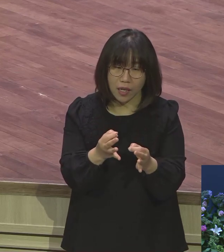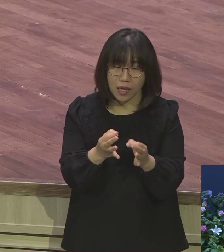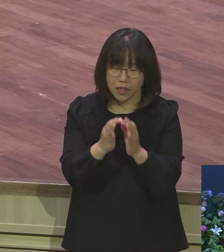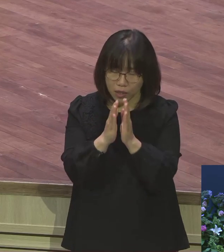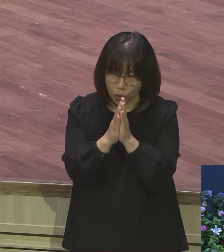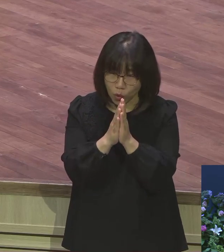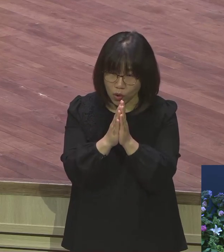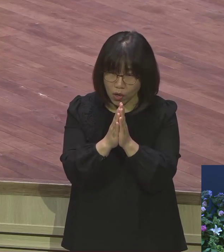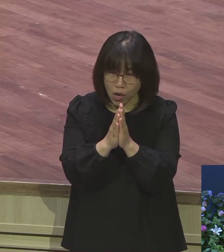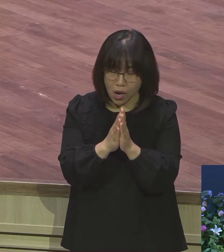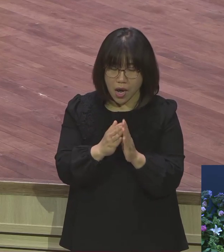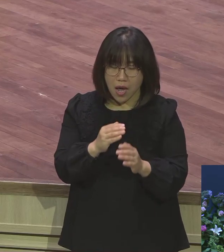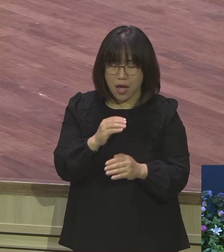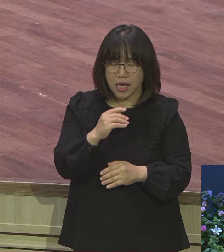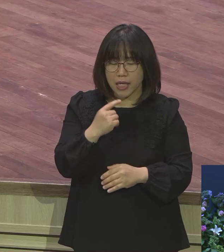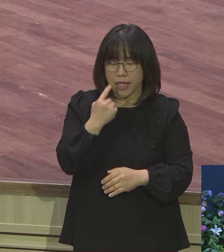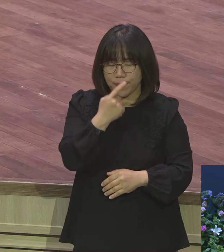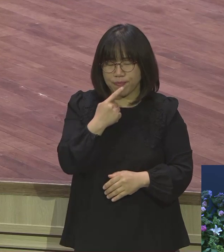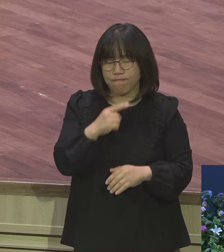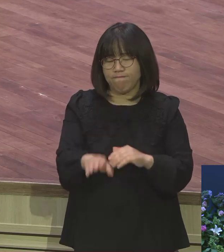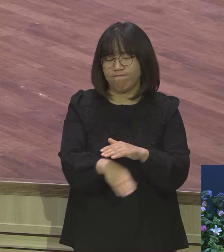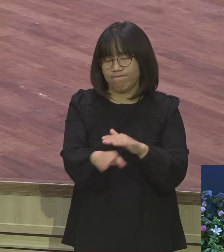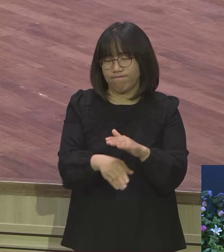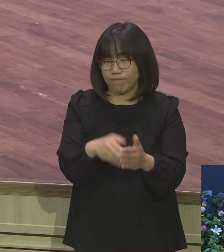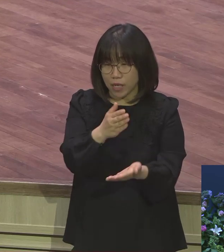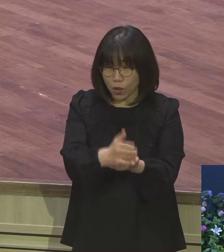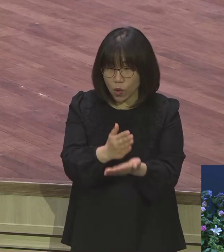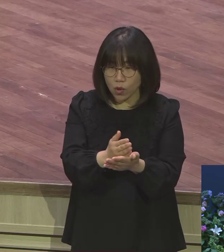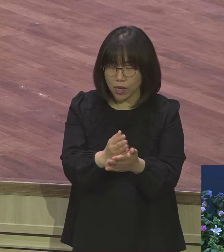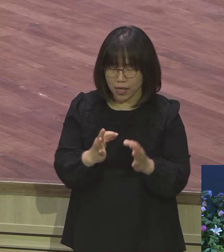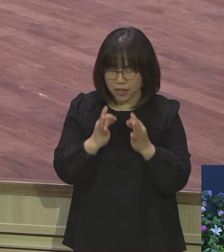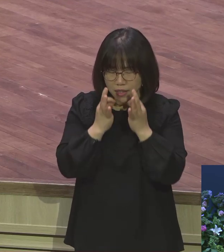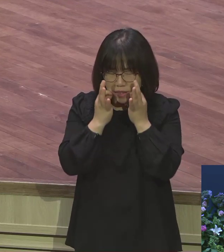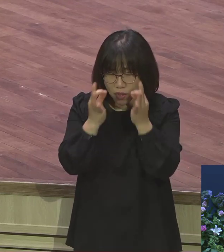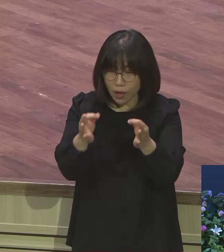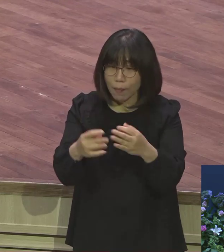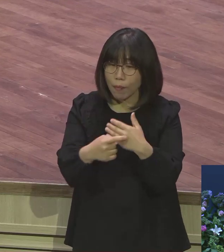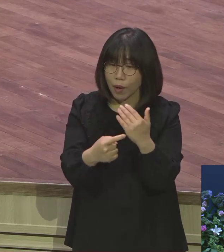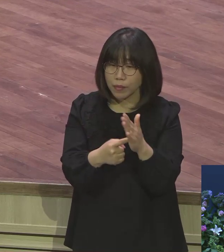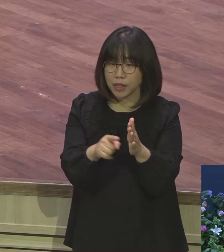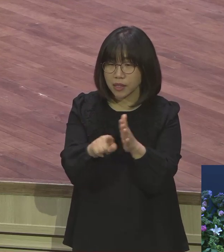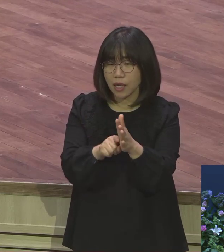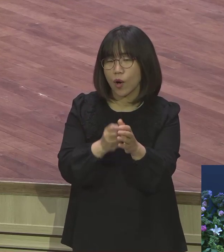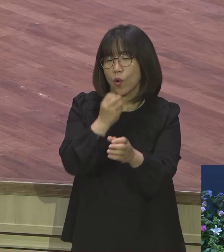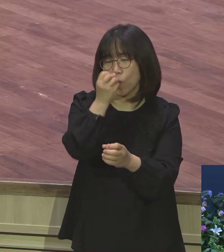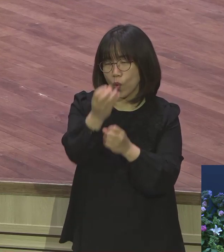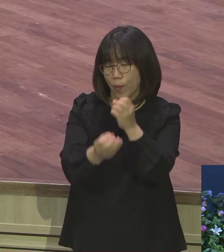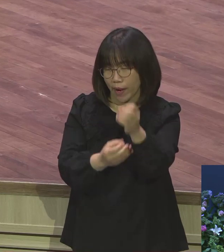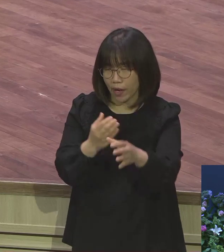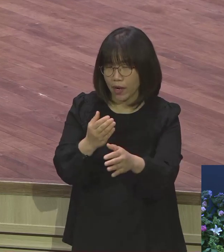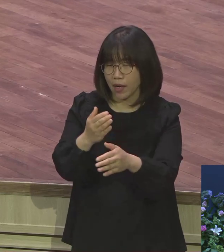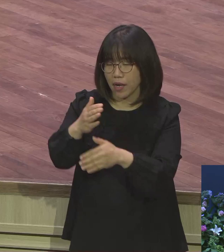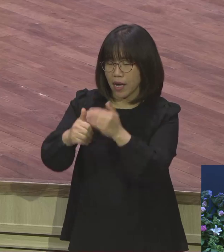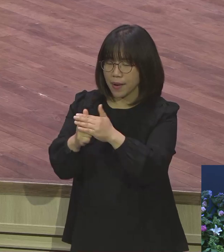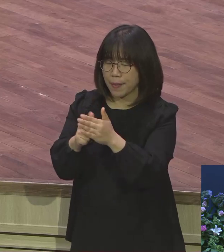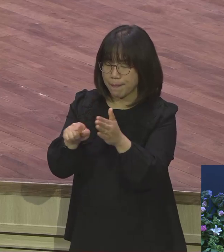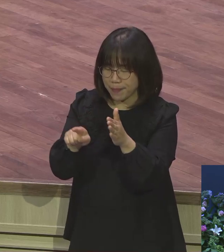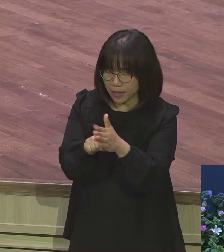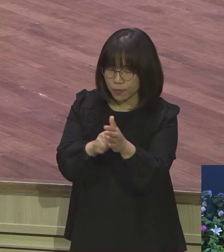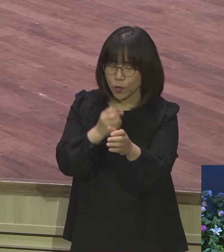믿지도 않고 말하지 말고 정말로 하나님의 간절한 마음으로 신앙 고백을 해보시라고. 그러면 하나님이 그 문제 해결해 주신다고.